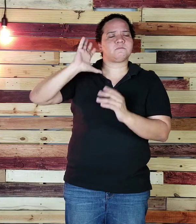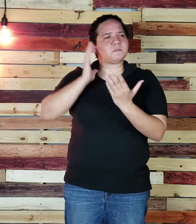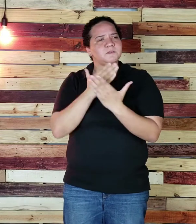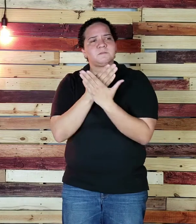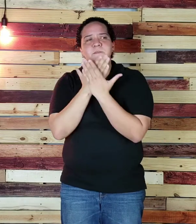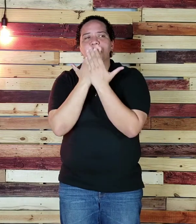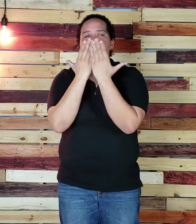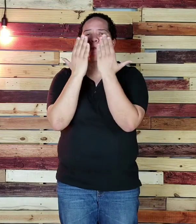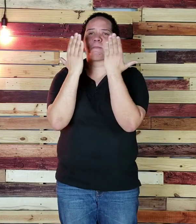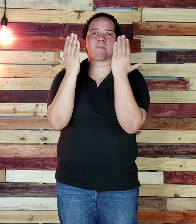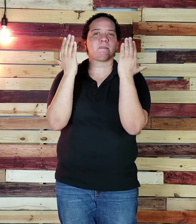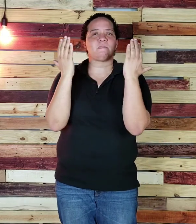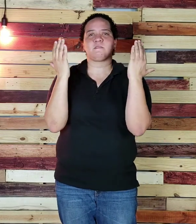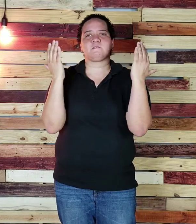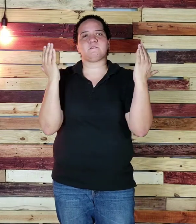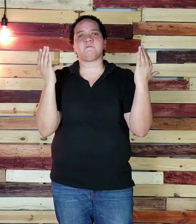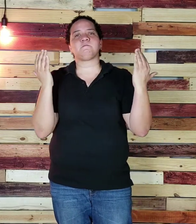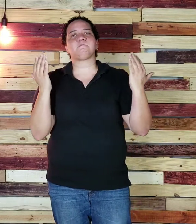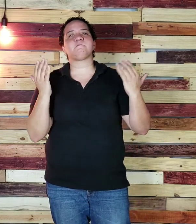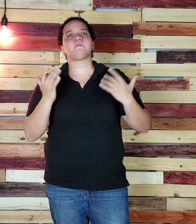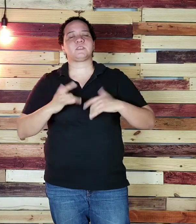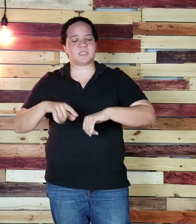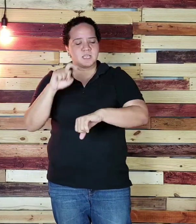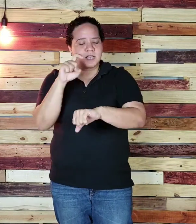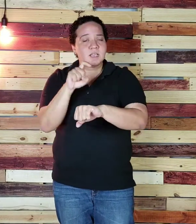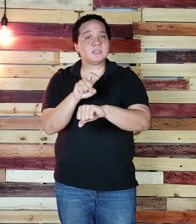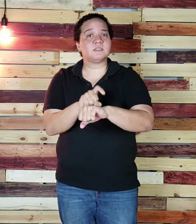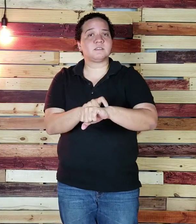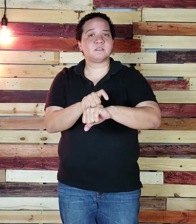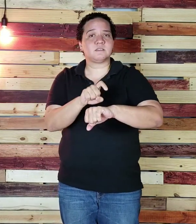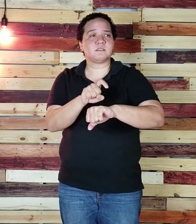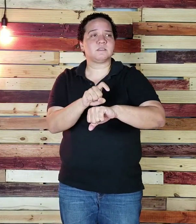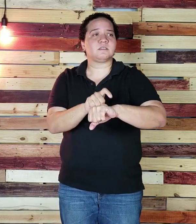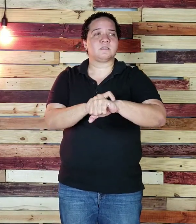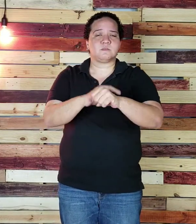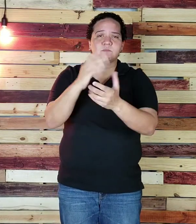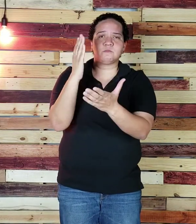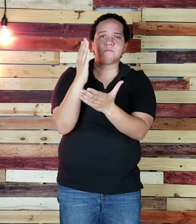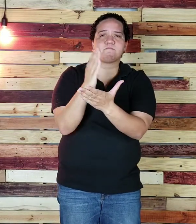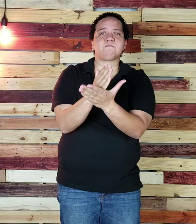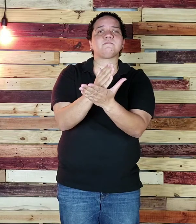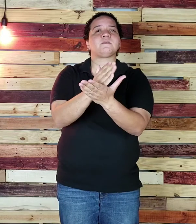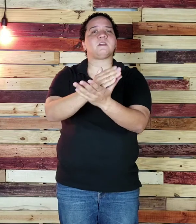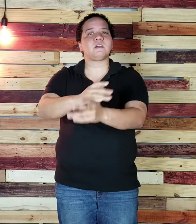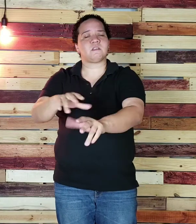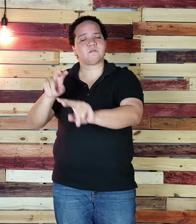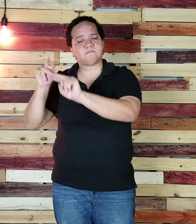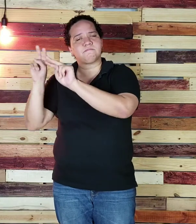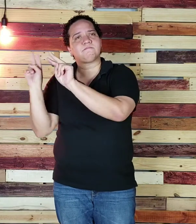pasado Y el universo entero se